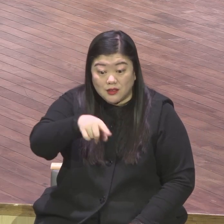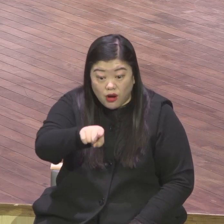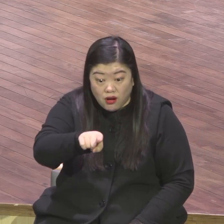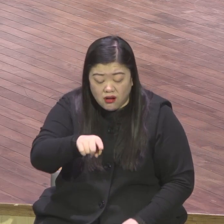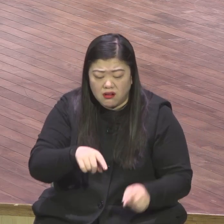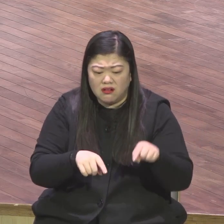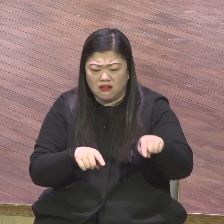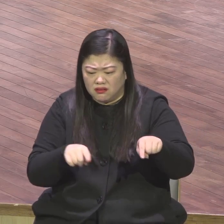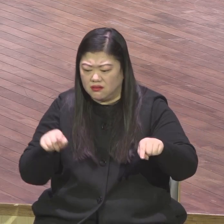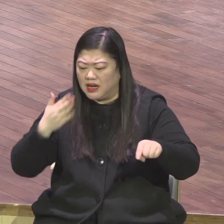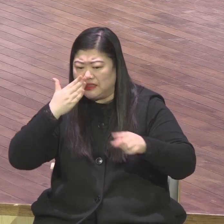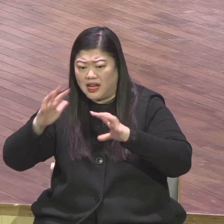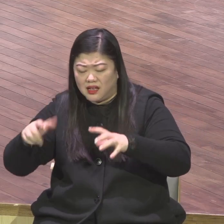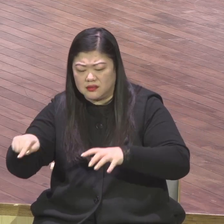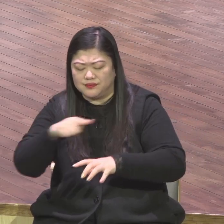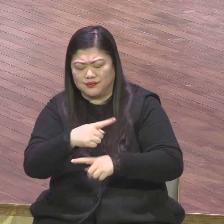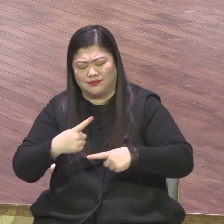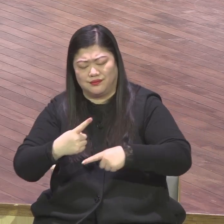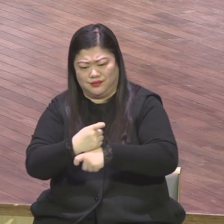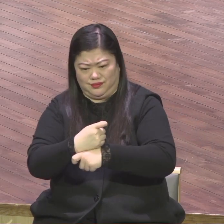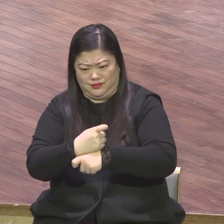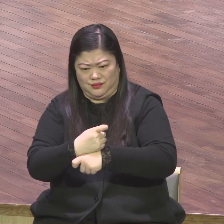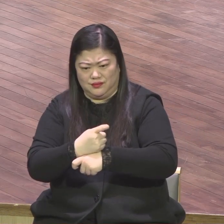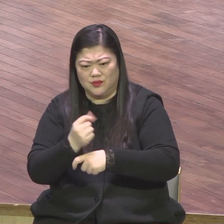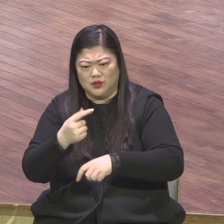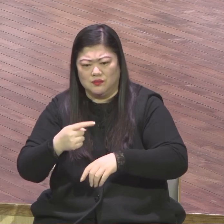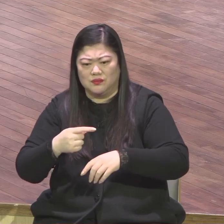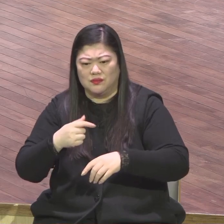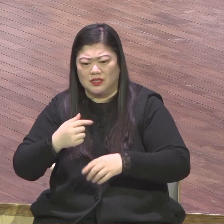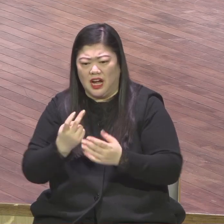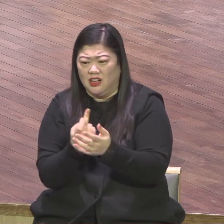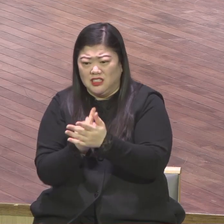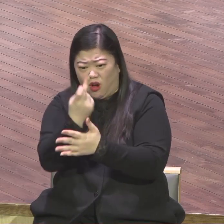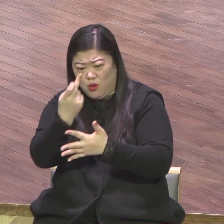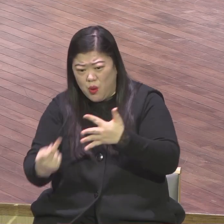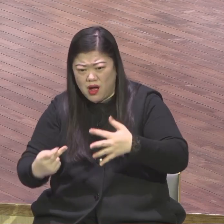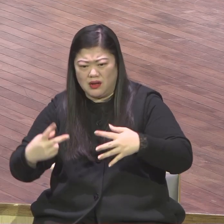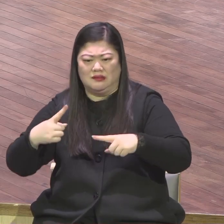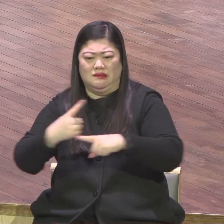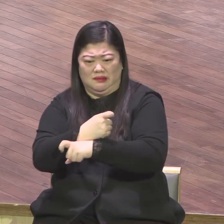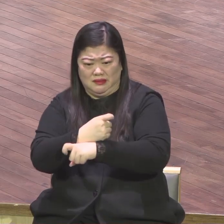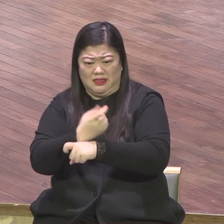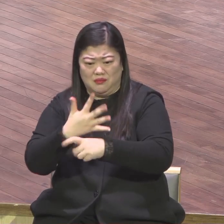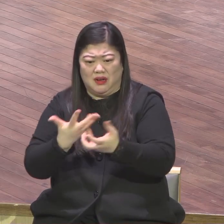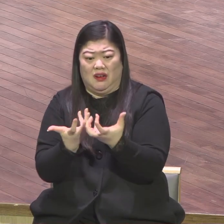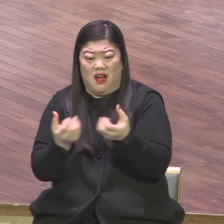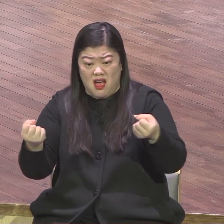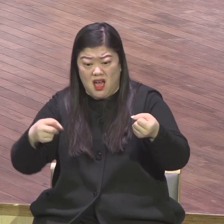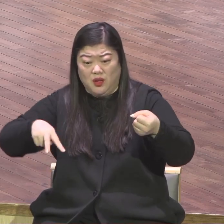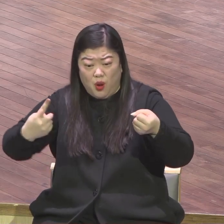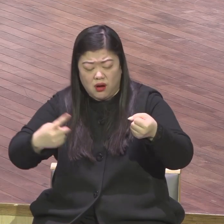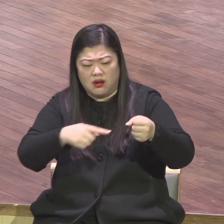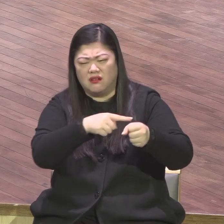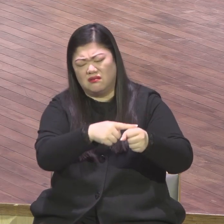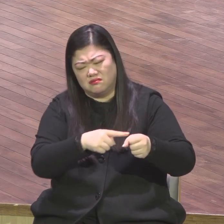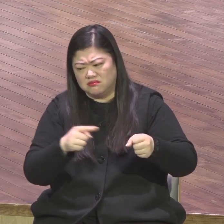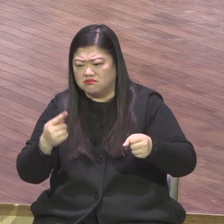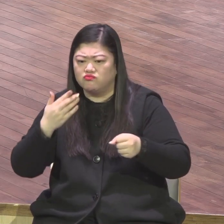선택밖에 있는 이 족식들인데 이 속에도 남은자가 있다는 것입니다 놀라운 말이에요